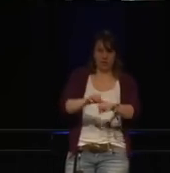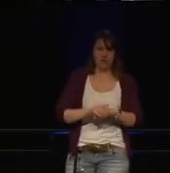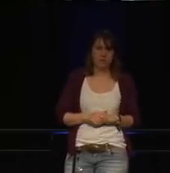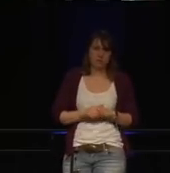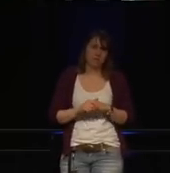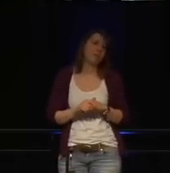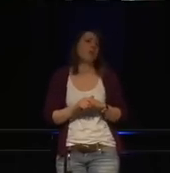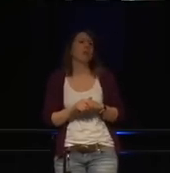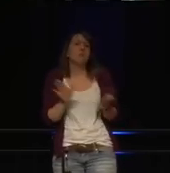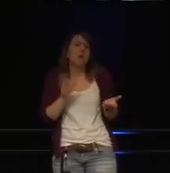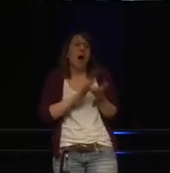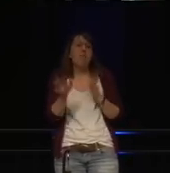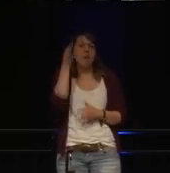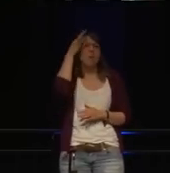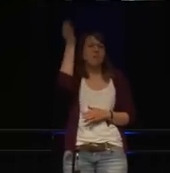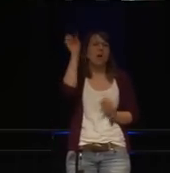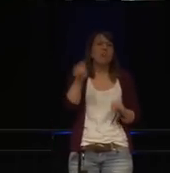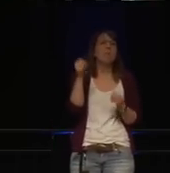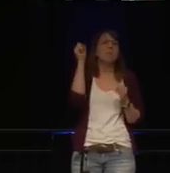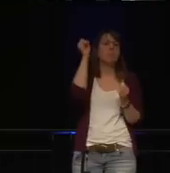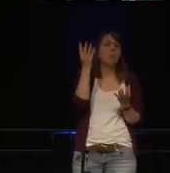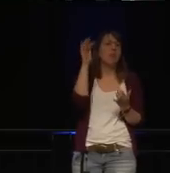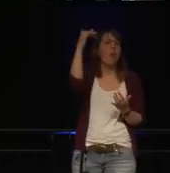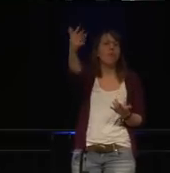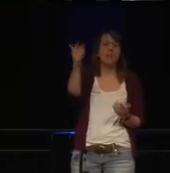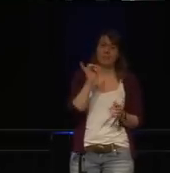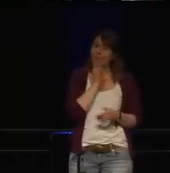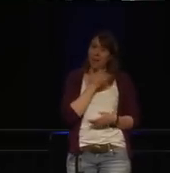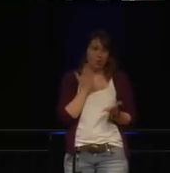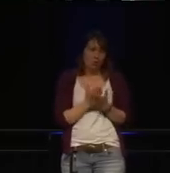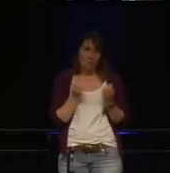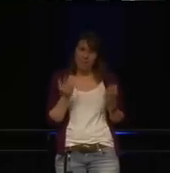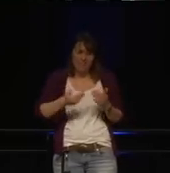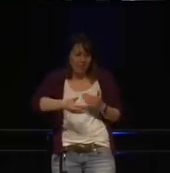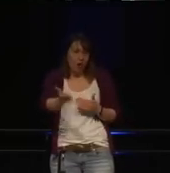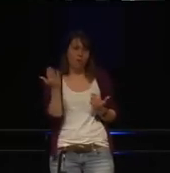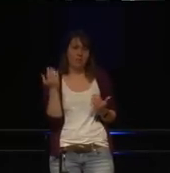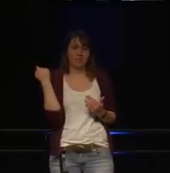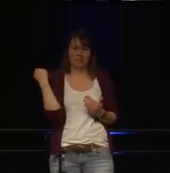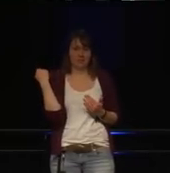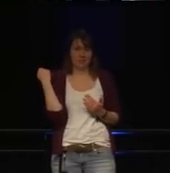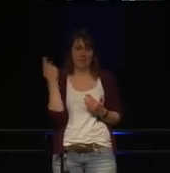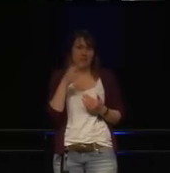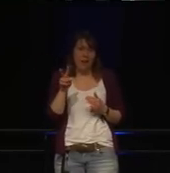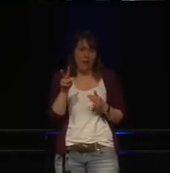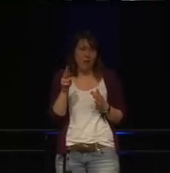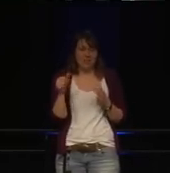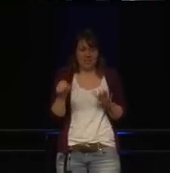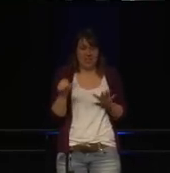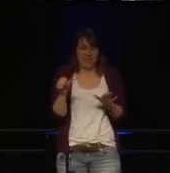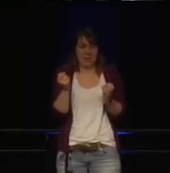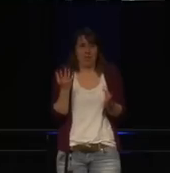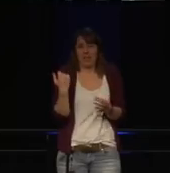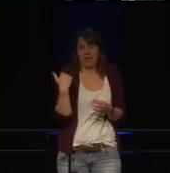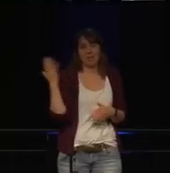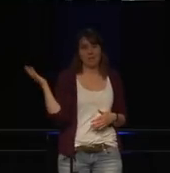Also ich erzähle da nicht irgendwelche theoretischen Möglichkeiten. Das gab es schon. Der größte